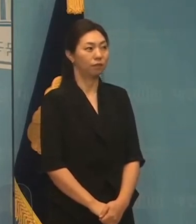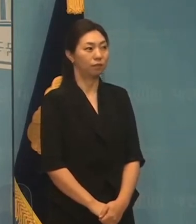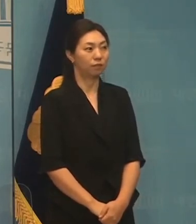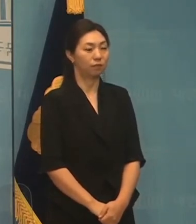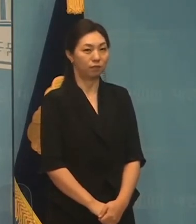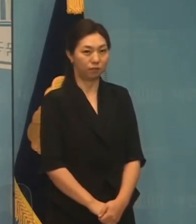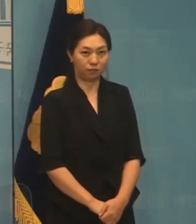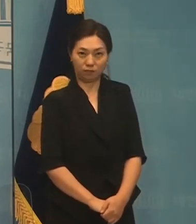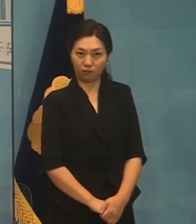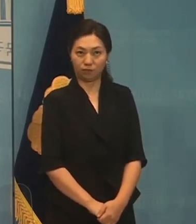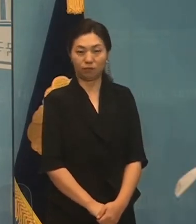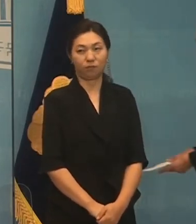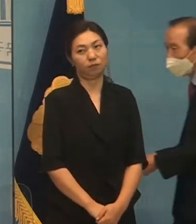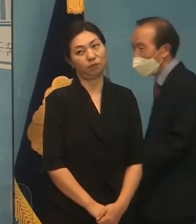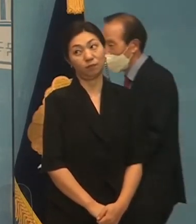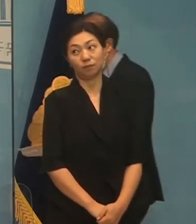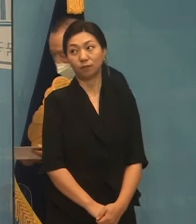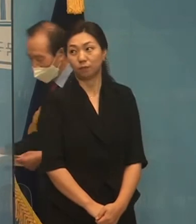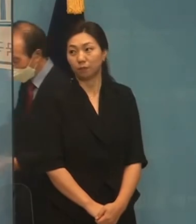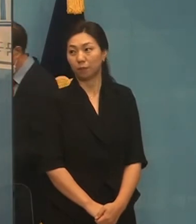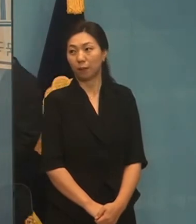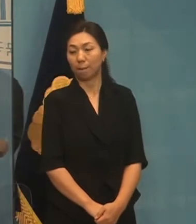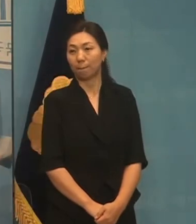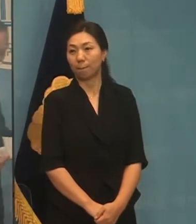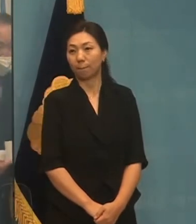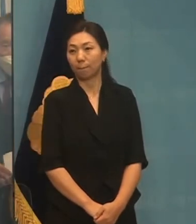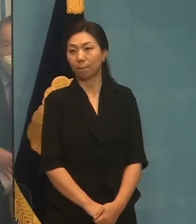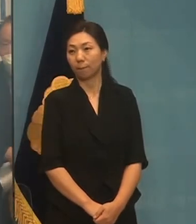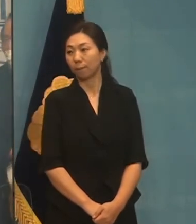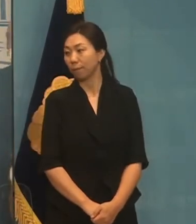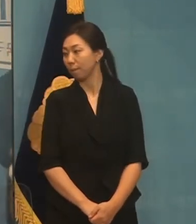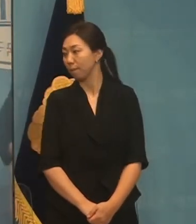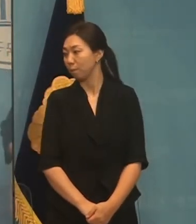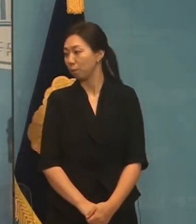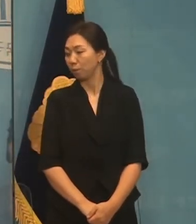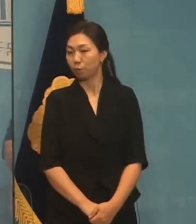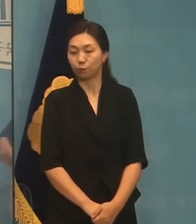네 안녕하십니까 네